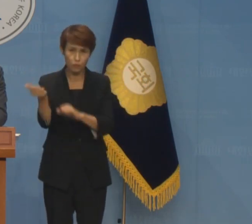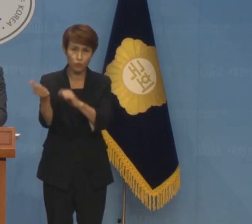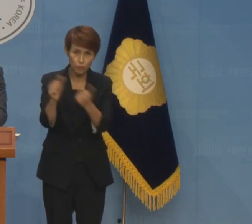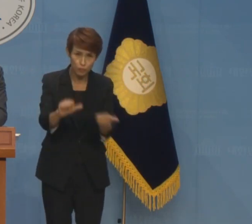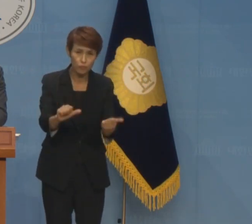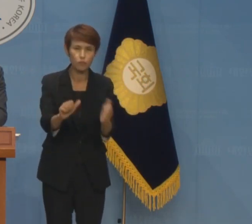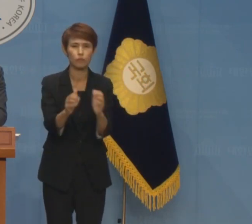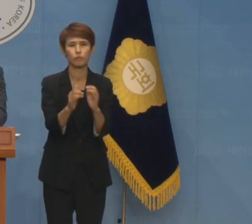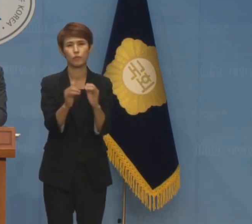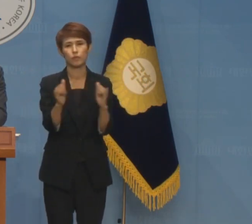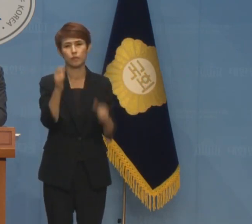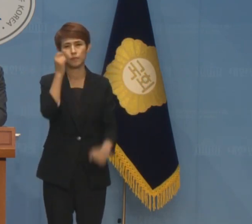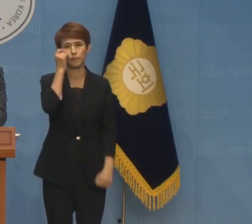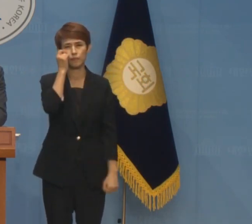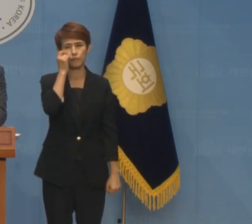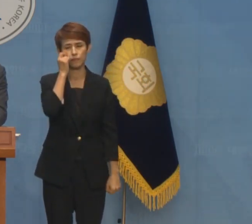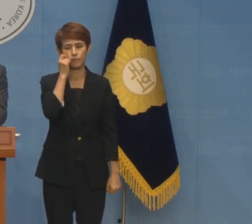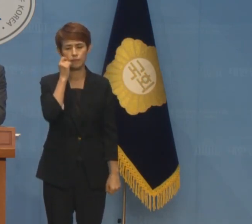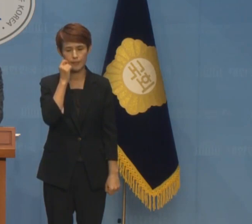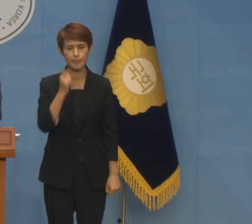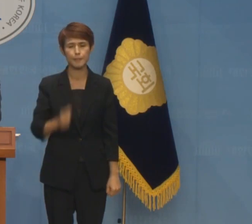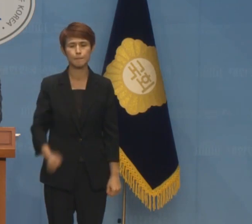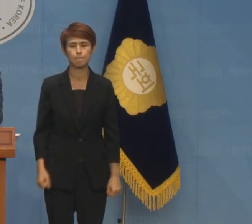희생자분들의 명복을 빕니다.